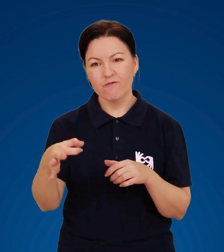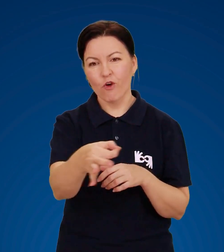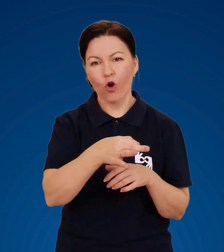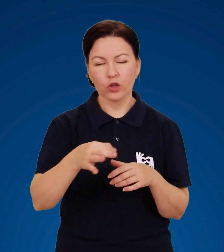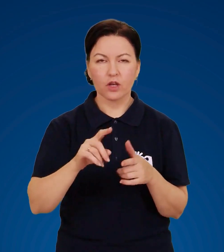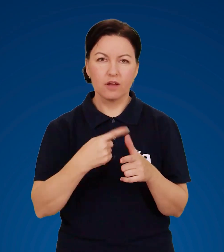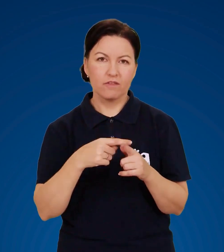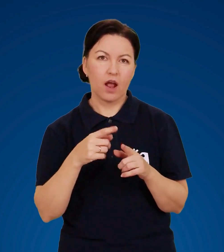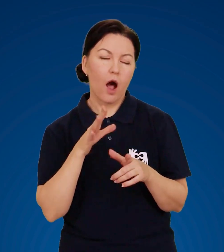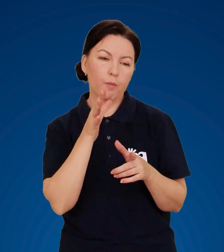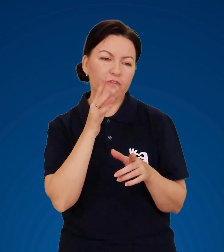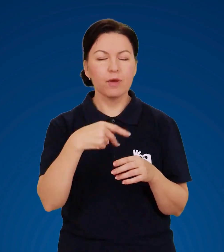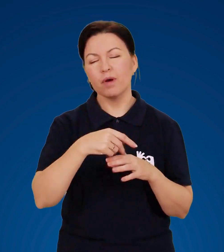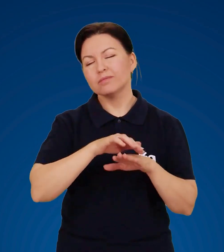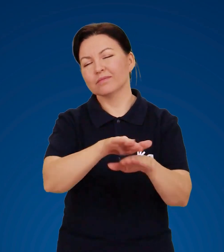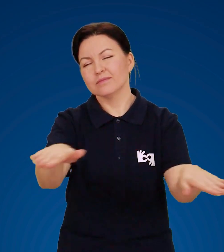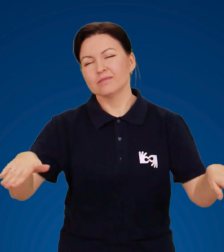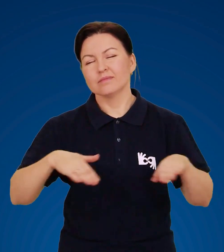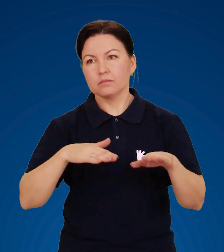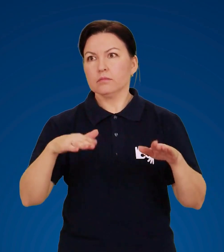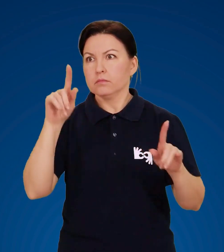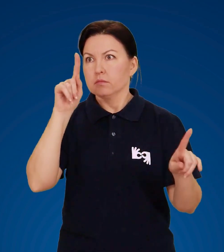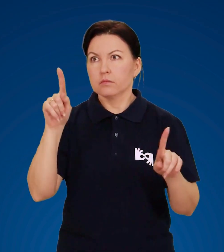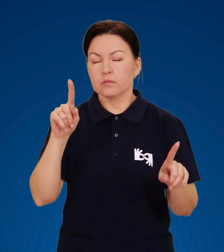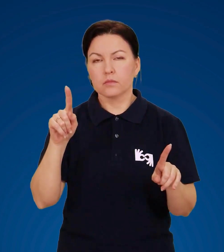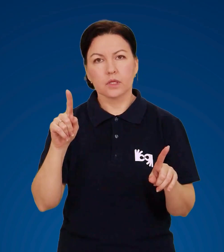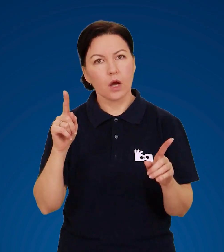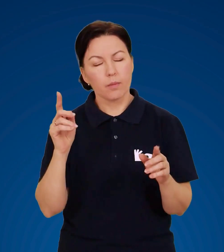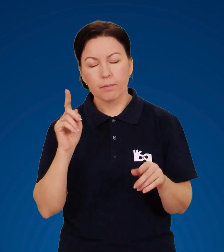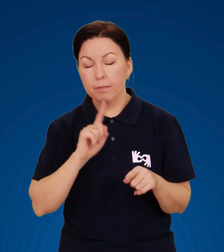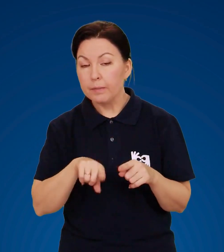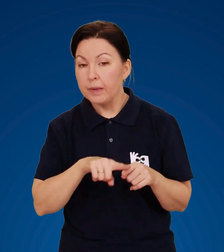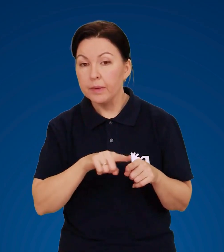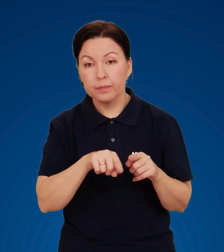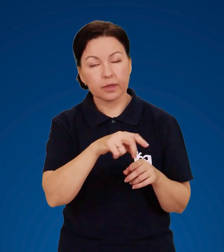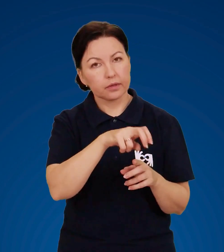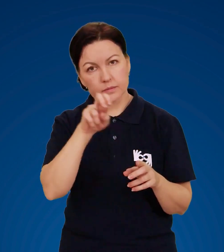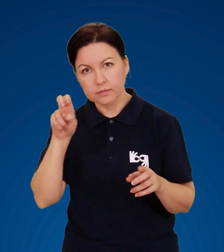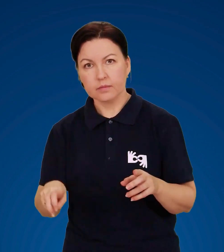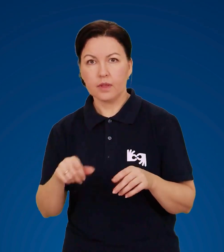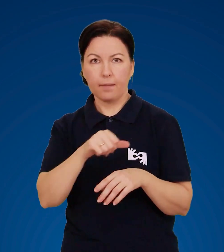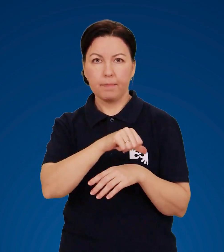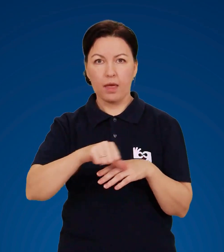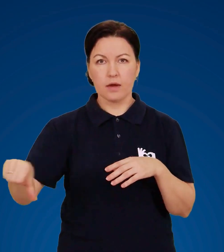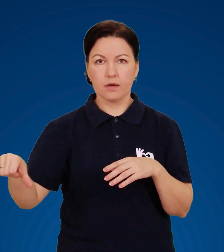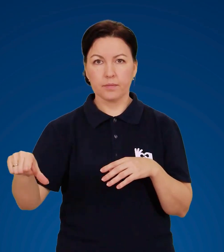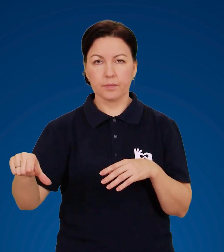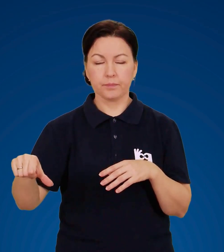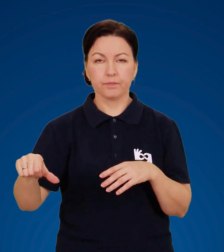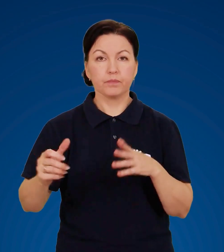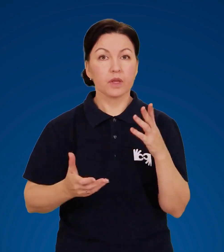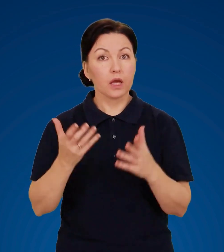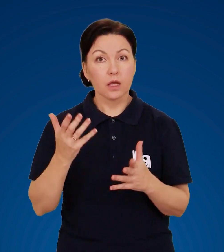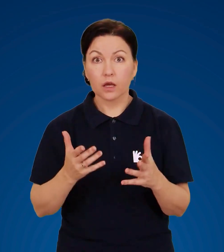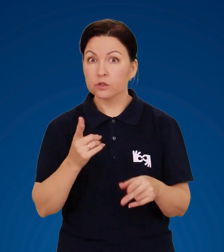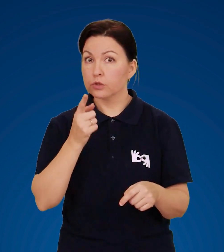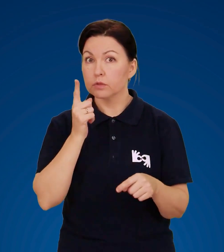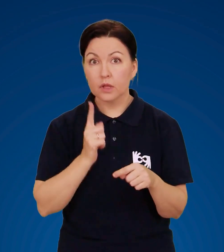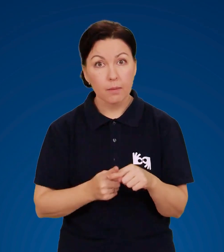водоймі або ви плавали у цей час, то найбезпечніше вибратися з води на берег. А